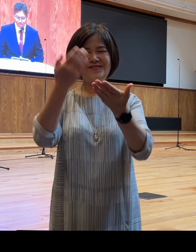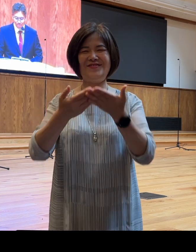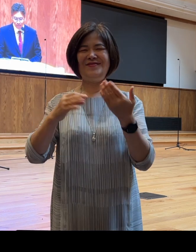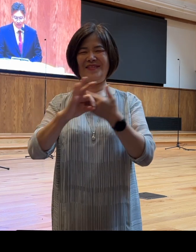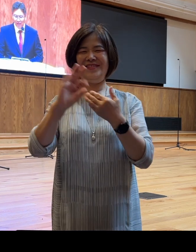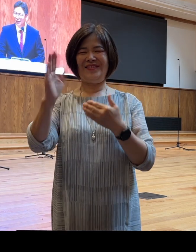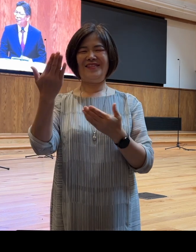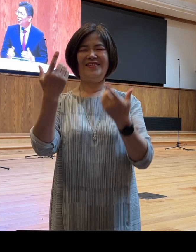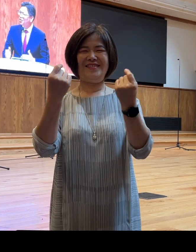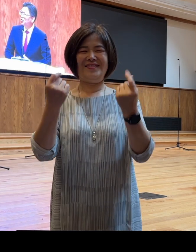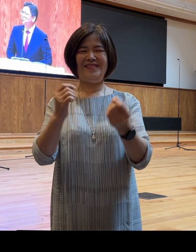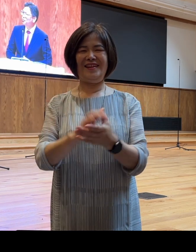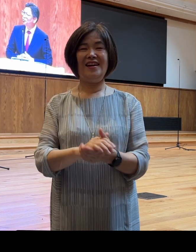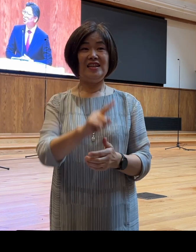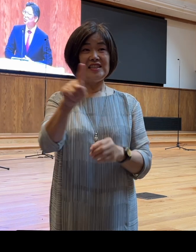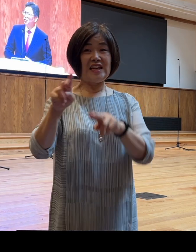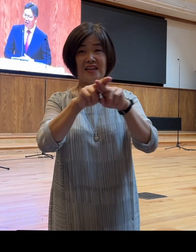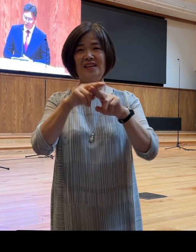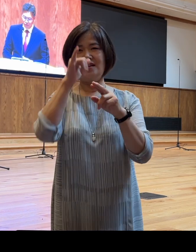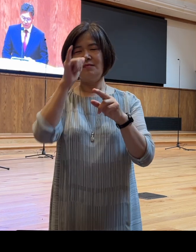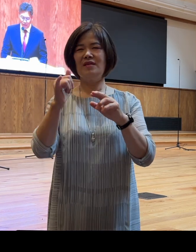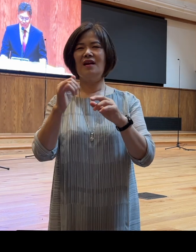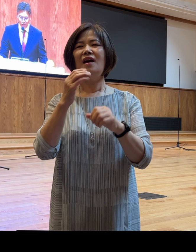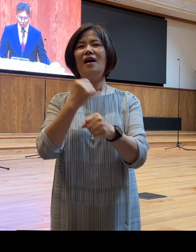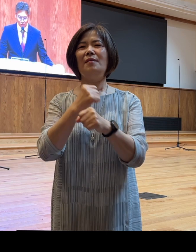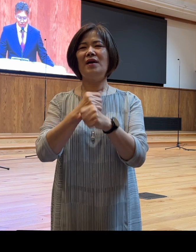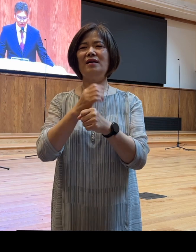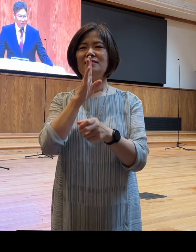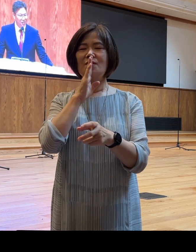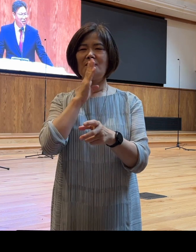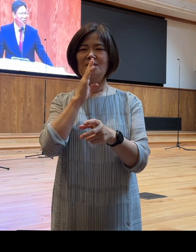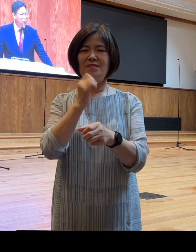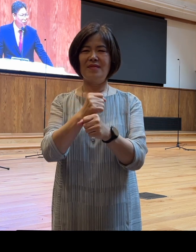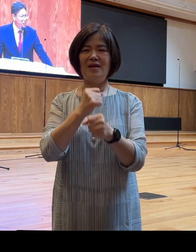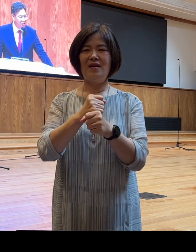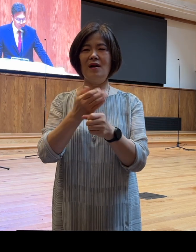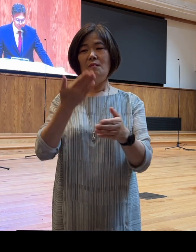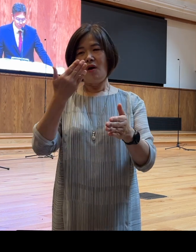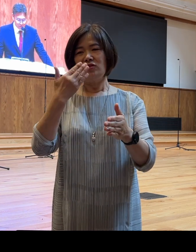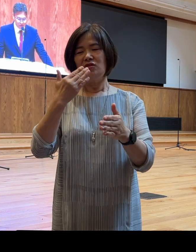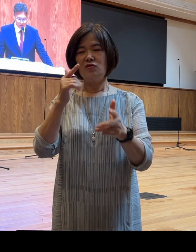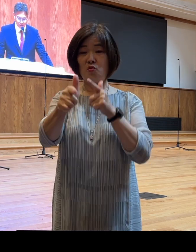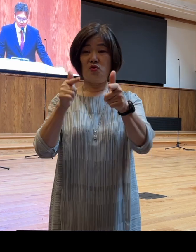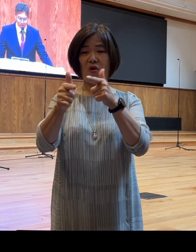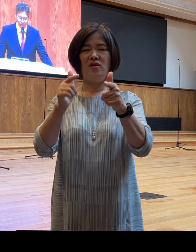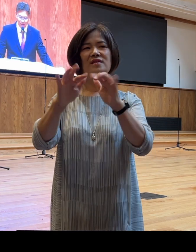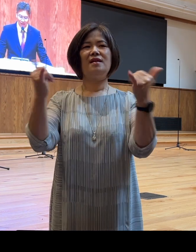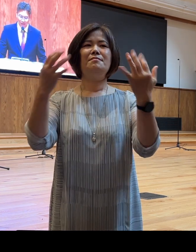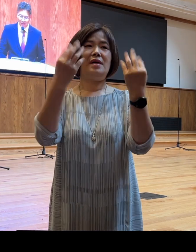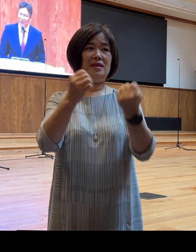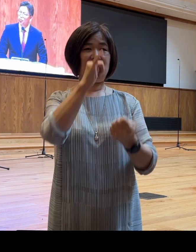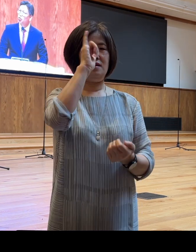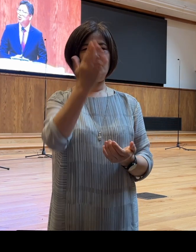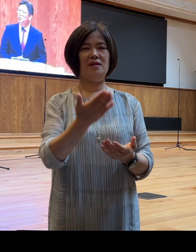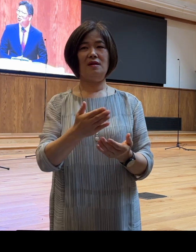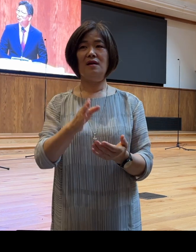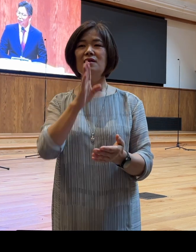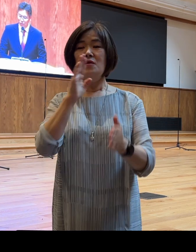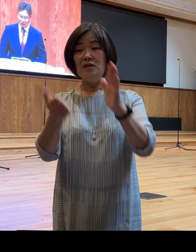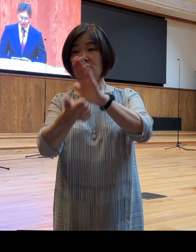아마 이 자리에 계신 분들 중에도 아마 다이어트를 한 번 정도는 생각해 보고 실행해 보신 분들이 있을 겁니다 성공하셨던 분들도 계시겠지만